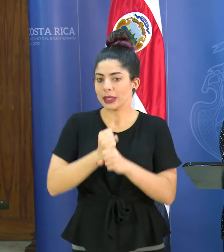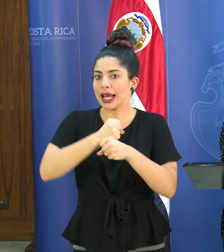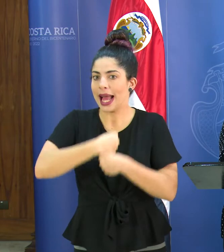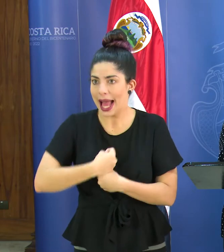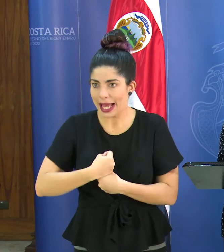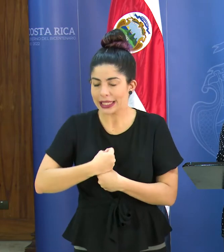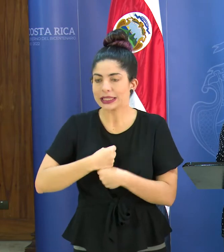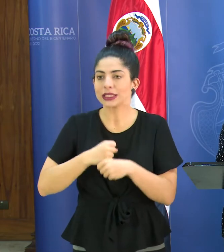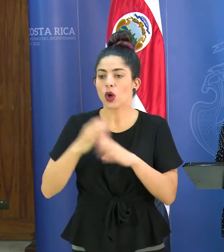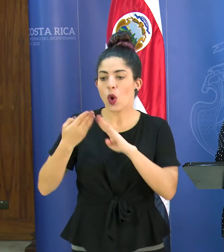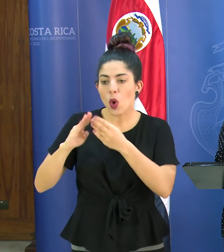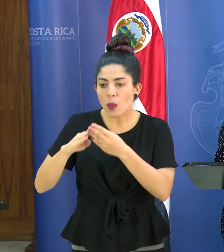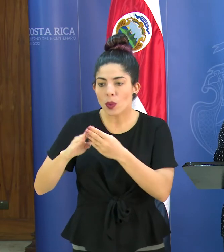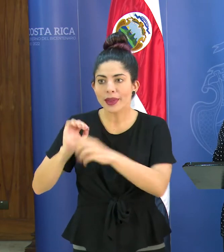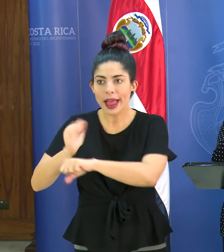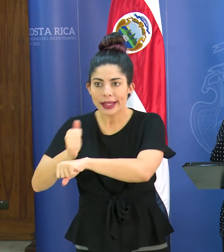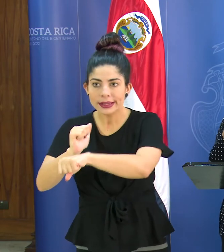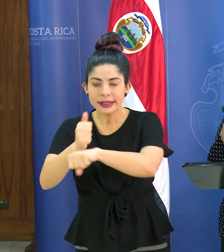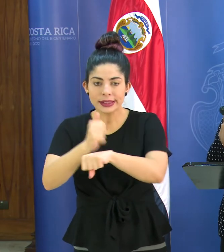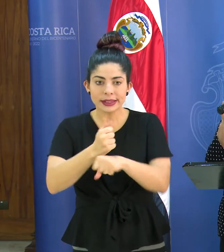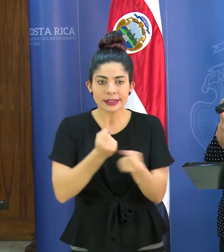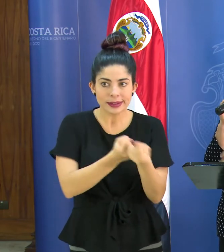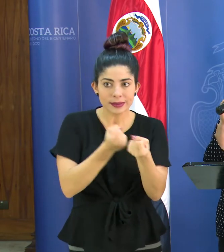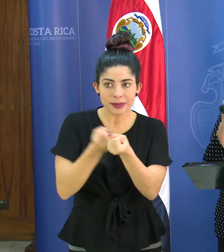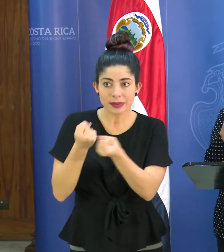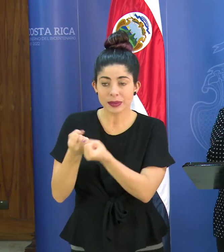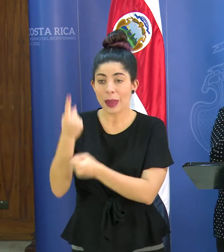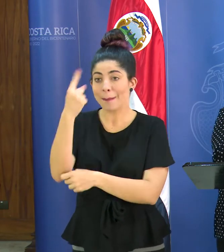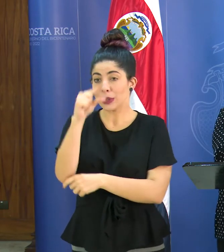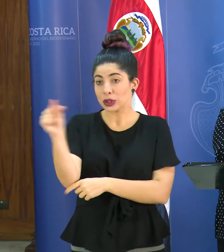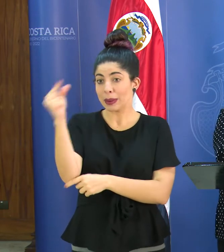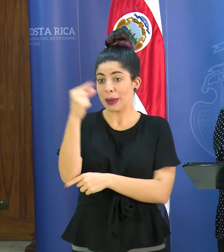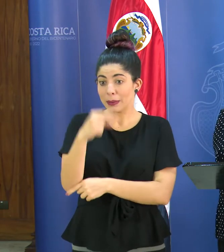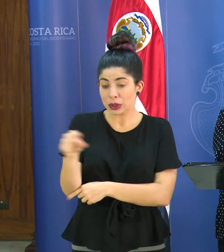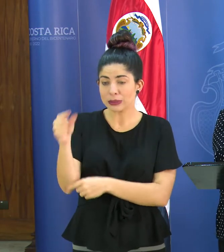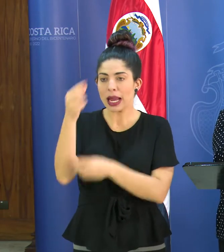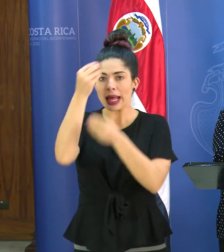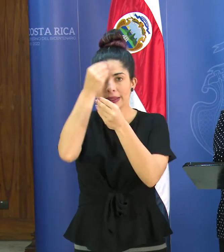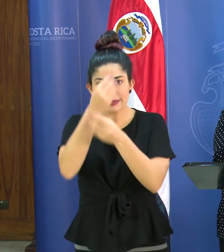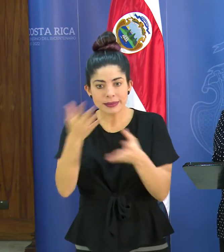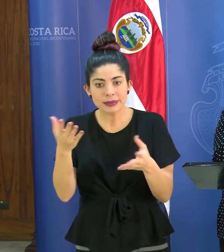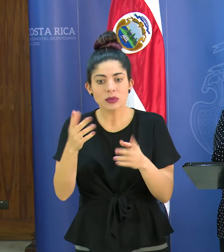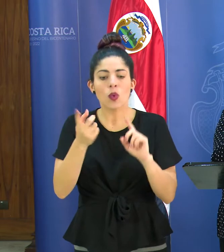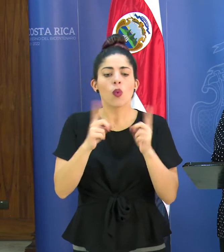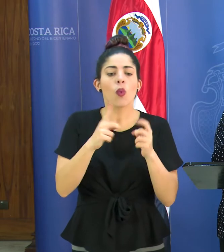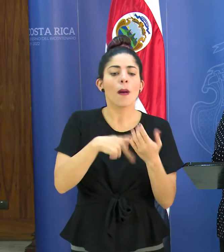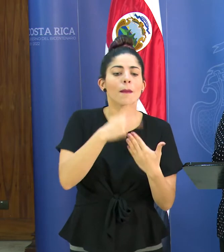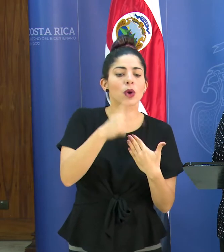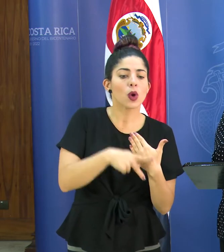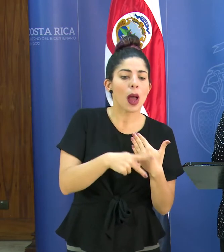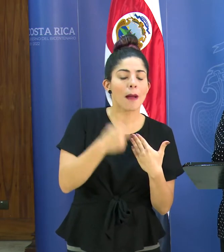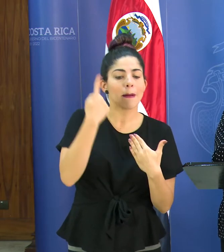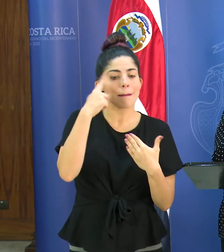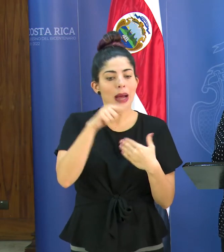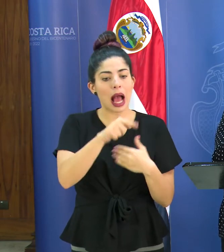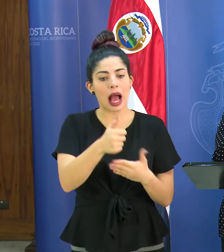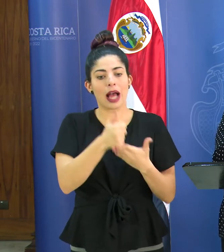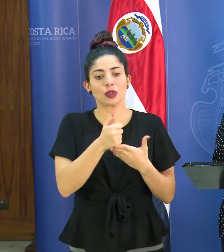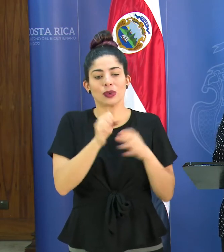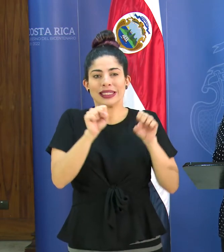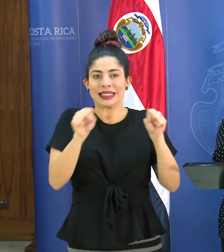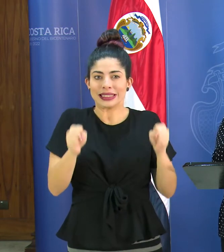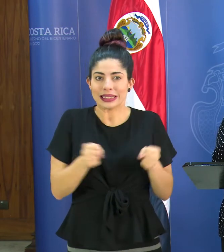en comunidades y venimos semana a semana anunciando programas de razonamiento